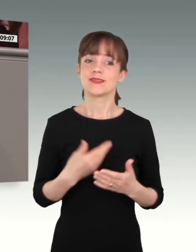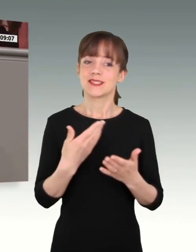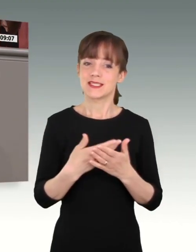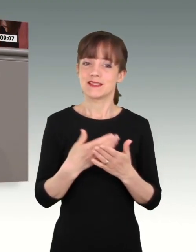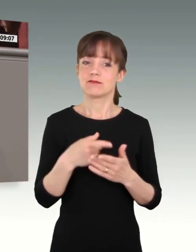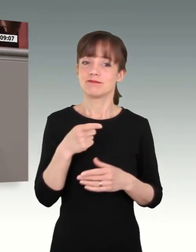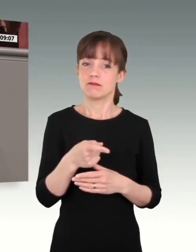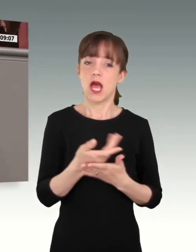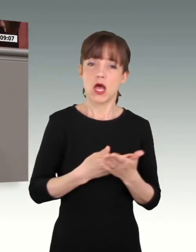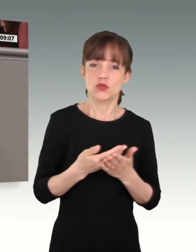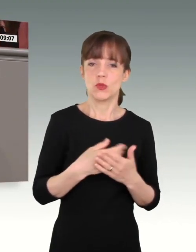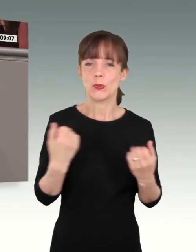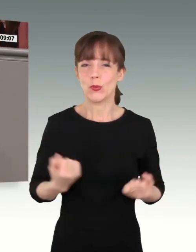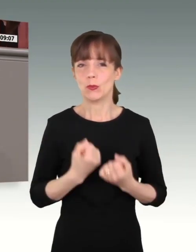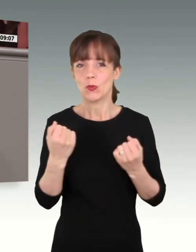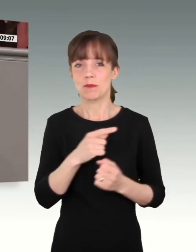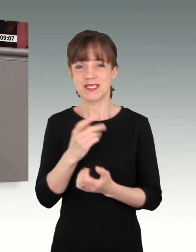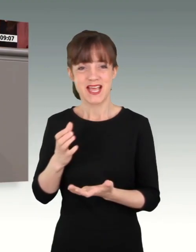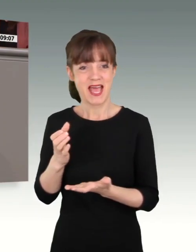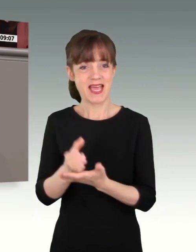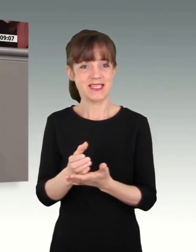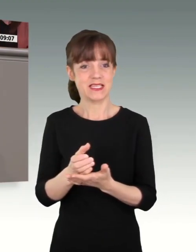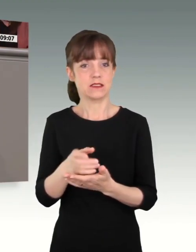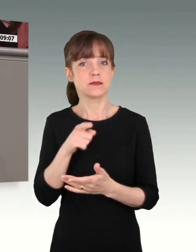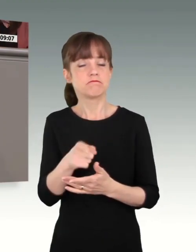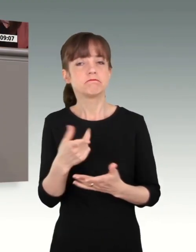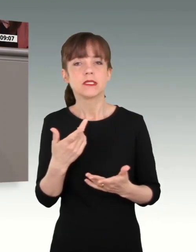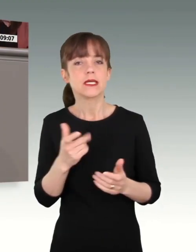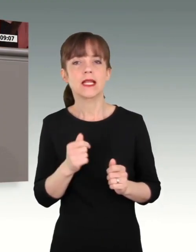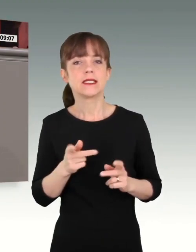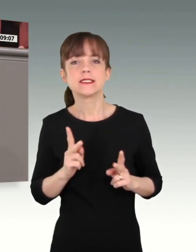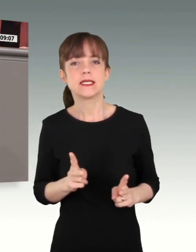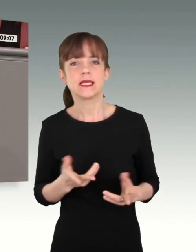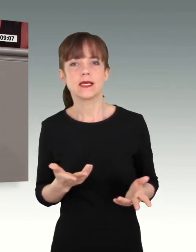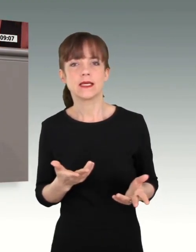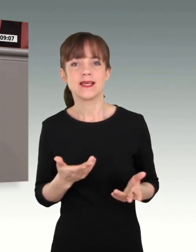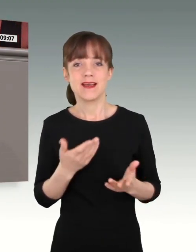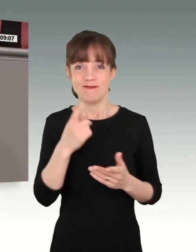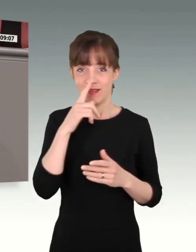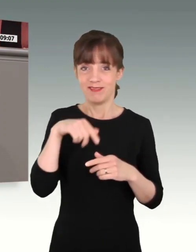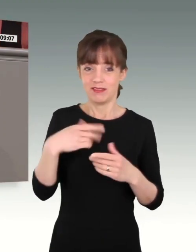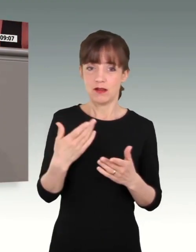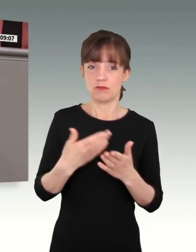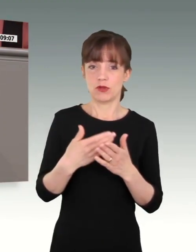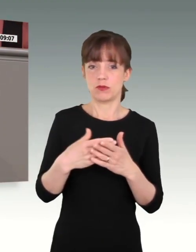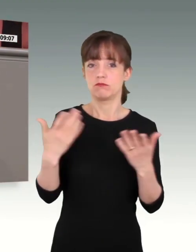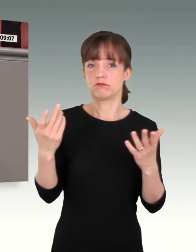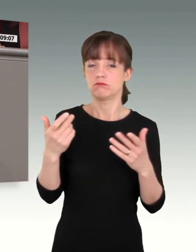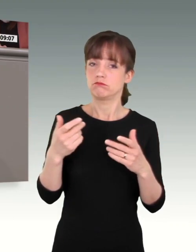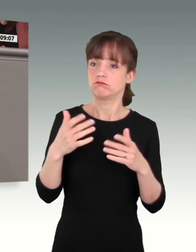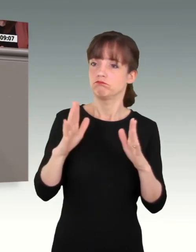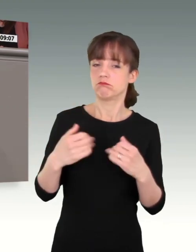Übung bis zum Einsatz, der kann leider nicht gewährleistet sein. Und wenn deshalb das große Gerät zu 77 Prozent